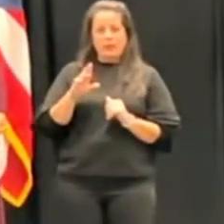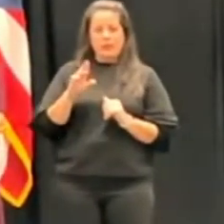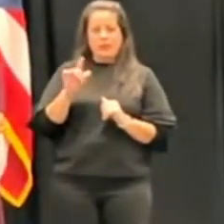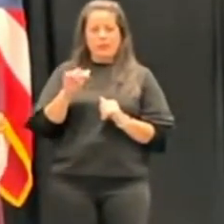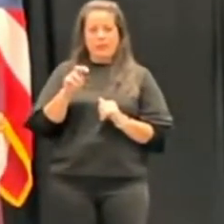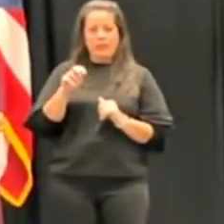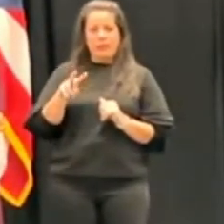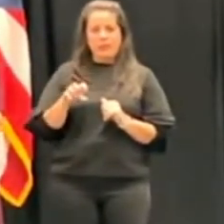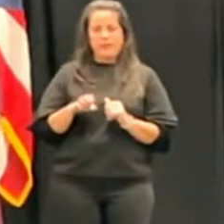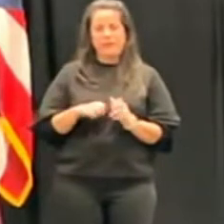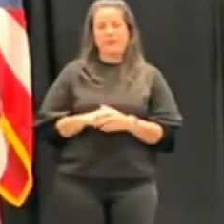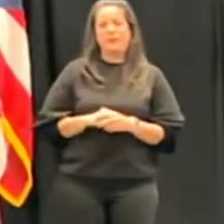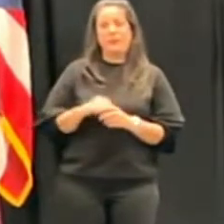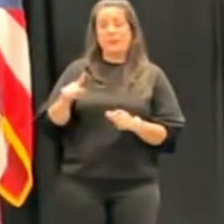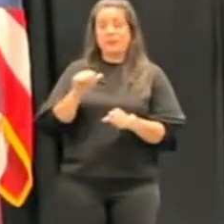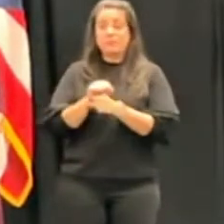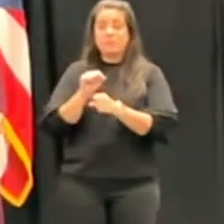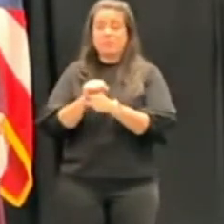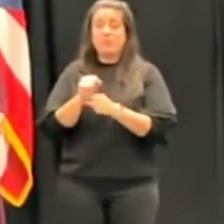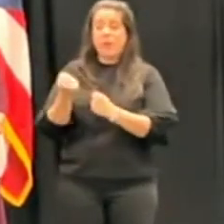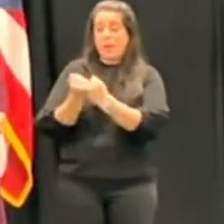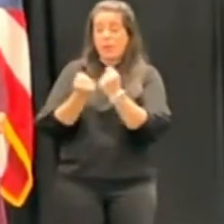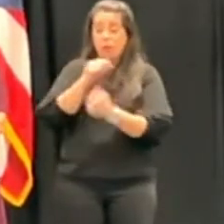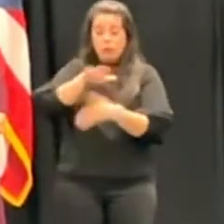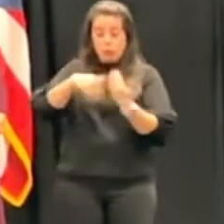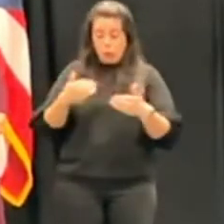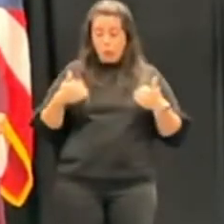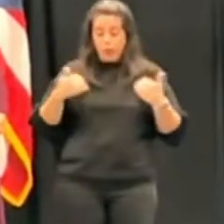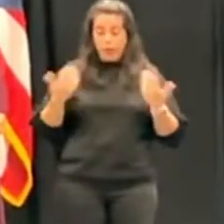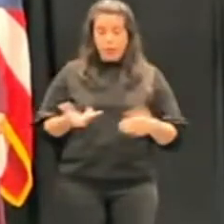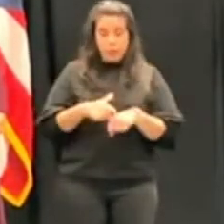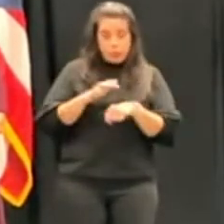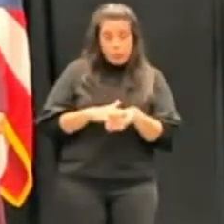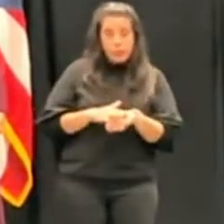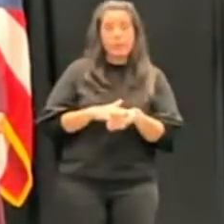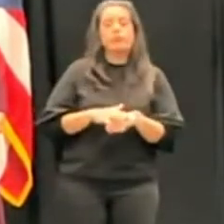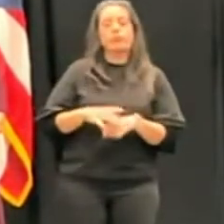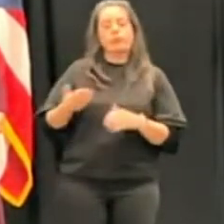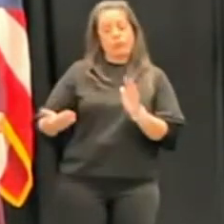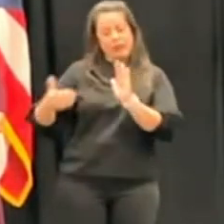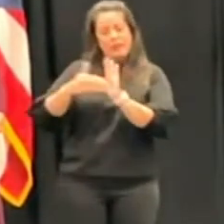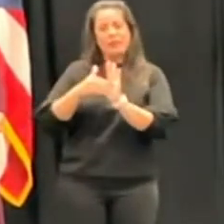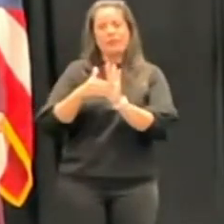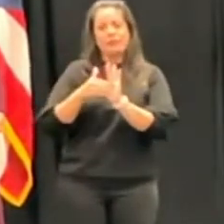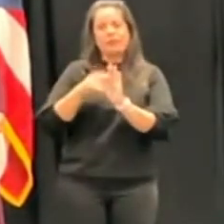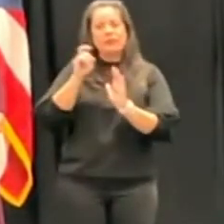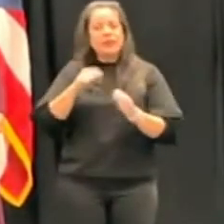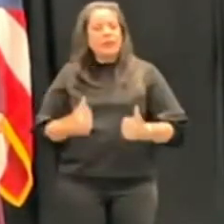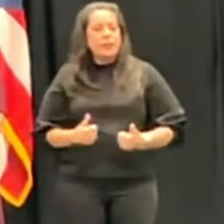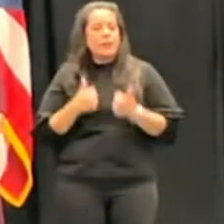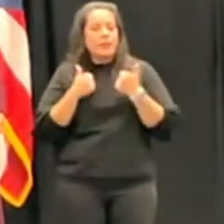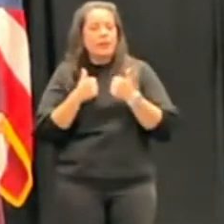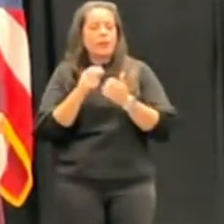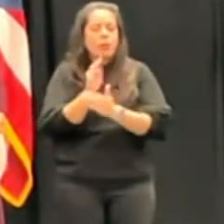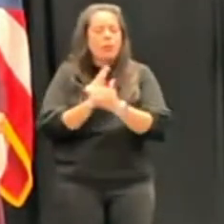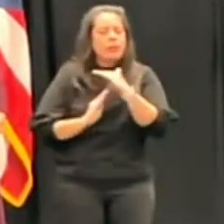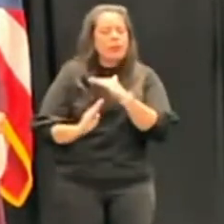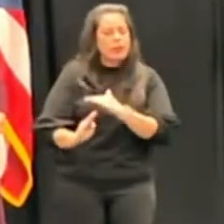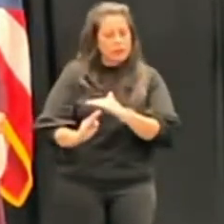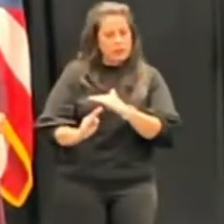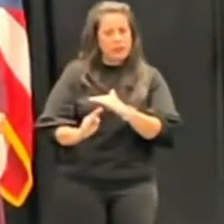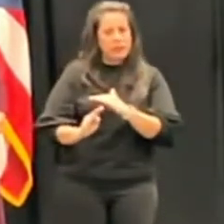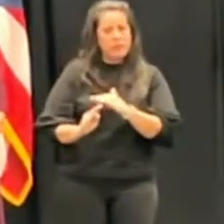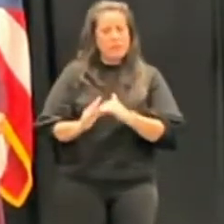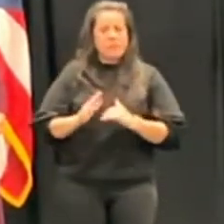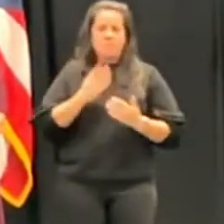Hoy a ellos y a todos los jóvenes de Puerto Rico les reitero que hay que vivir la vida con humildad, con